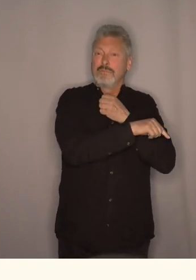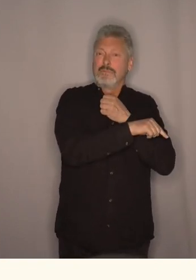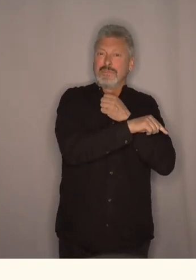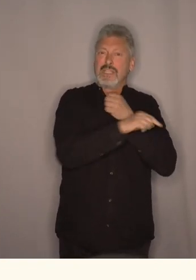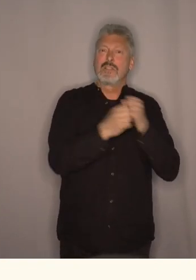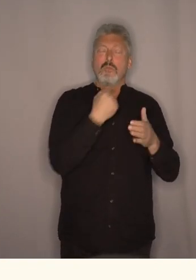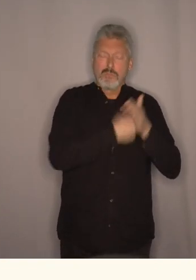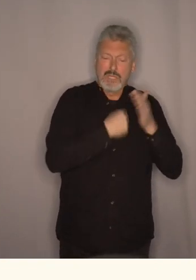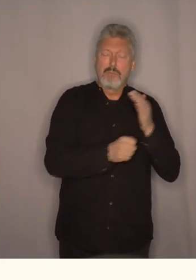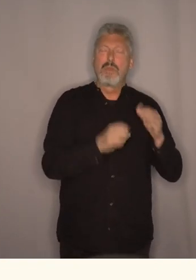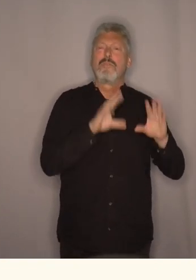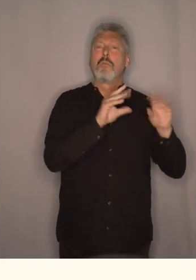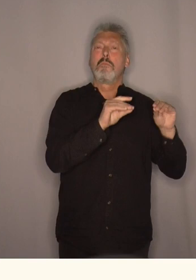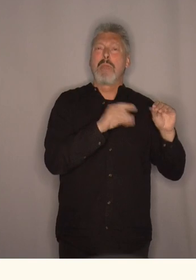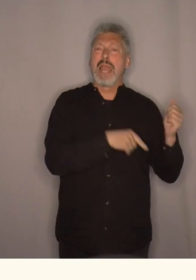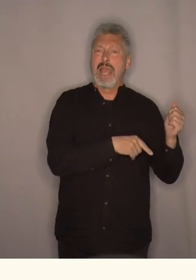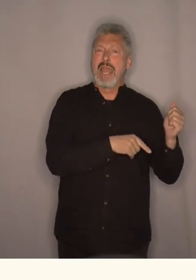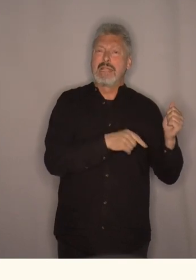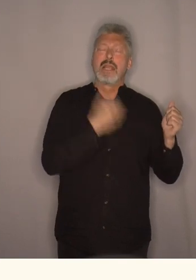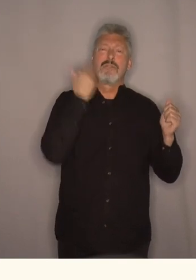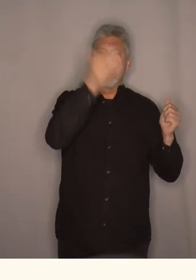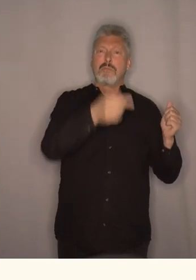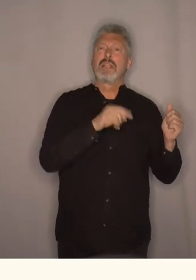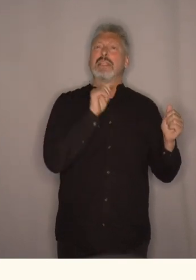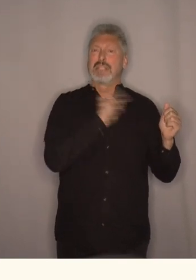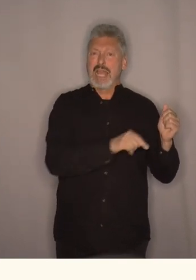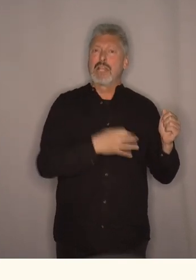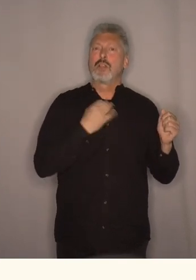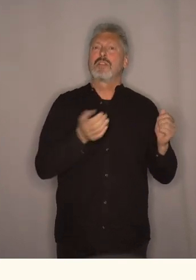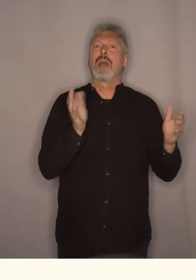fremtid. Det er de jeg ønsker å være på lag med.